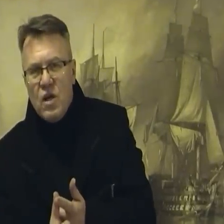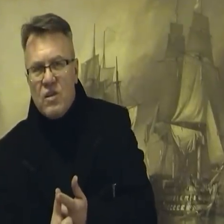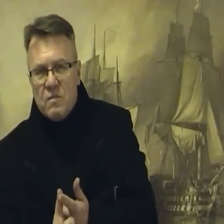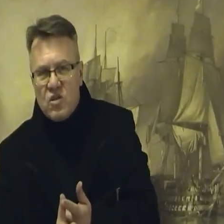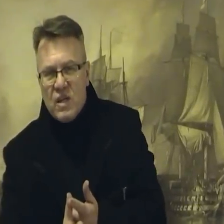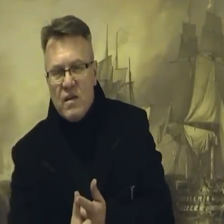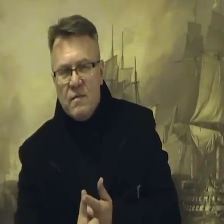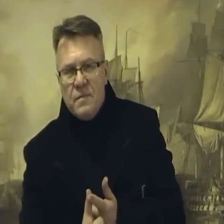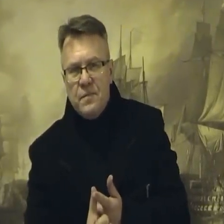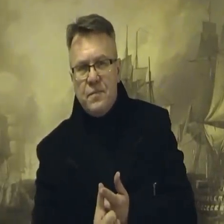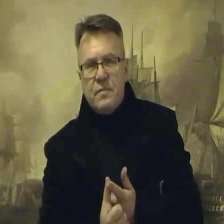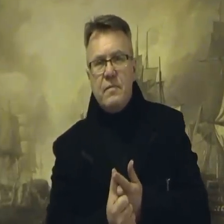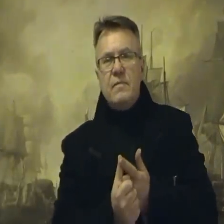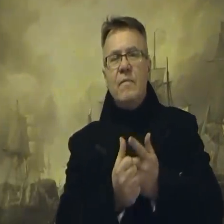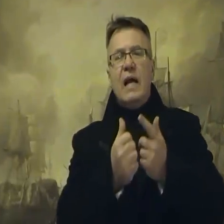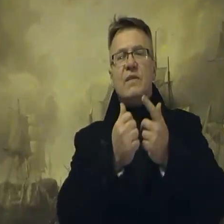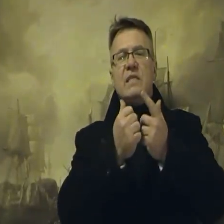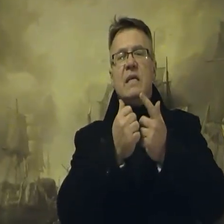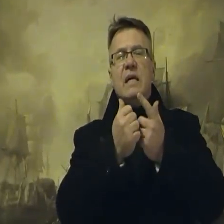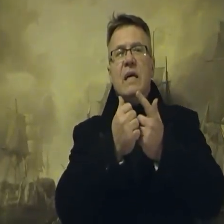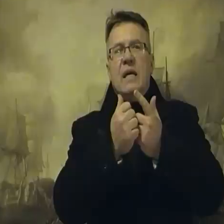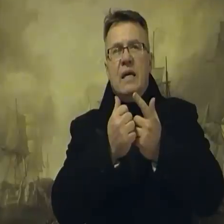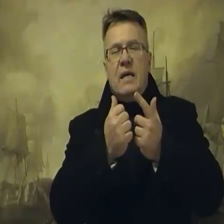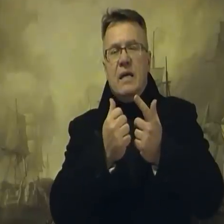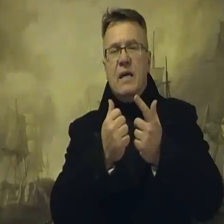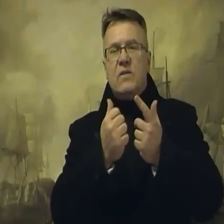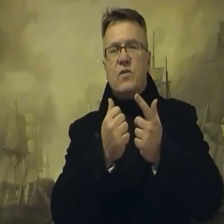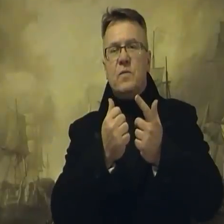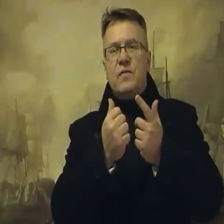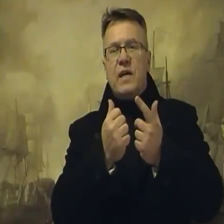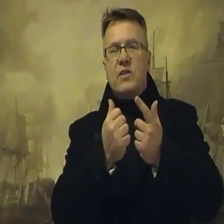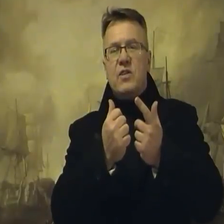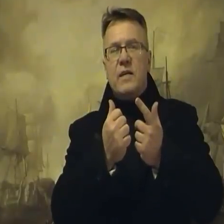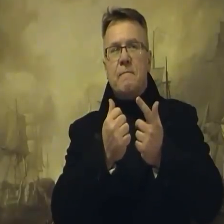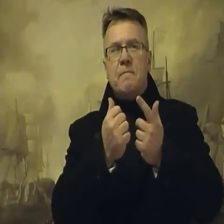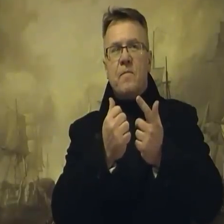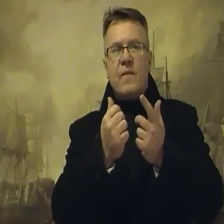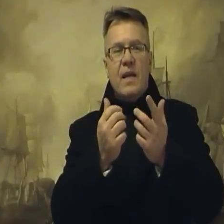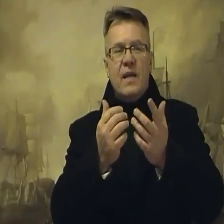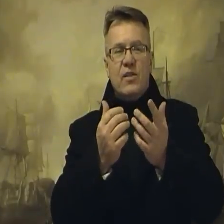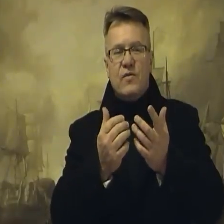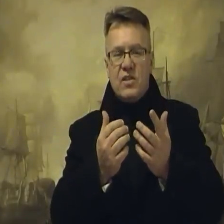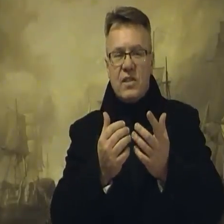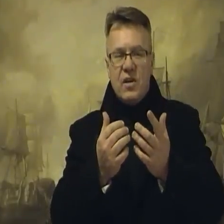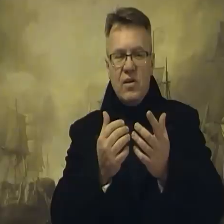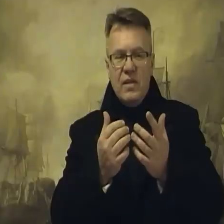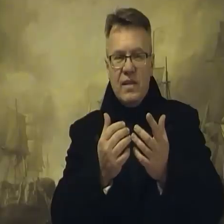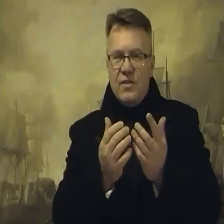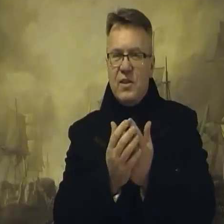kosmicznego, a więc zwróćmy uwagę, że to wszystko oni